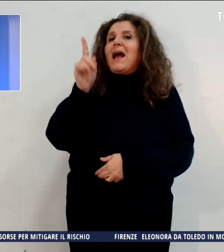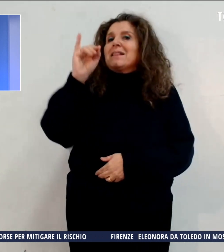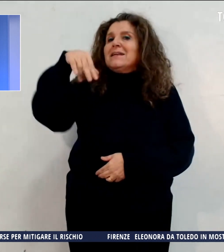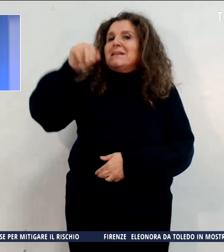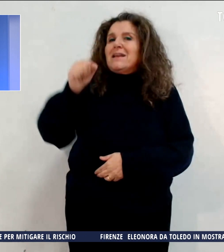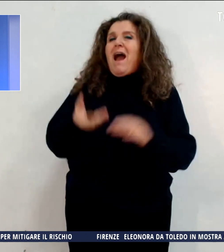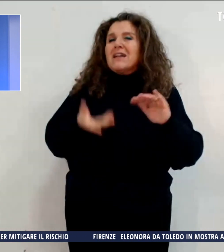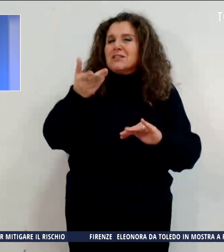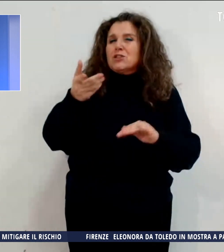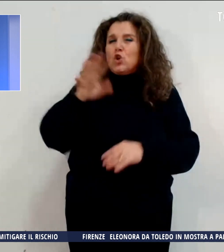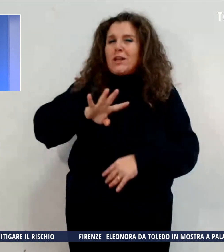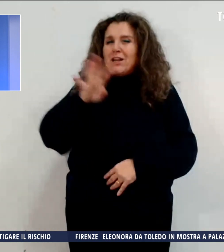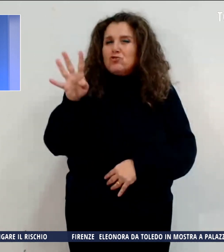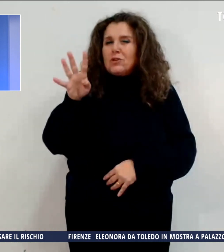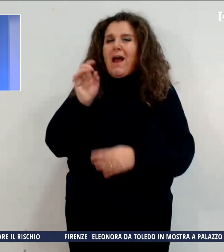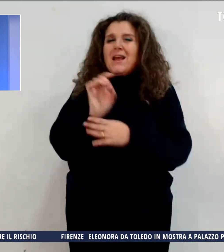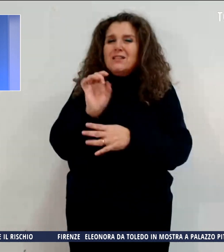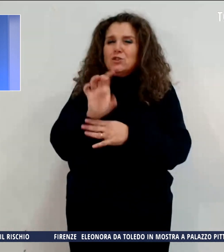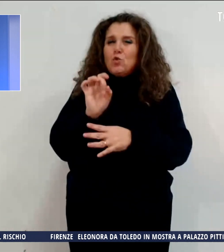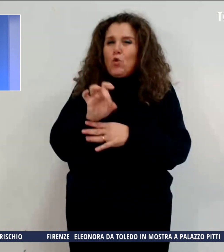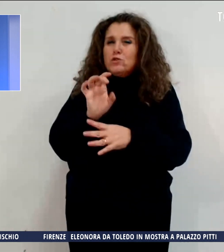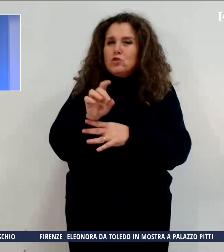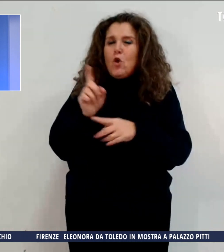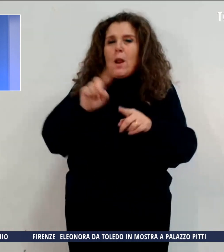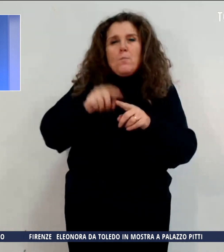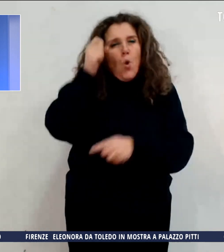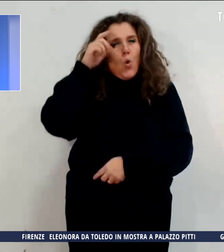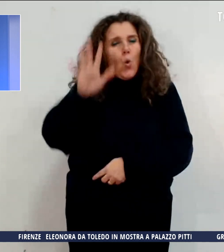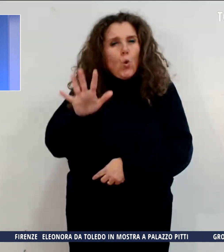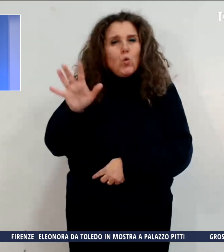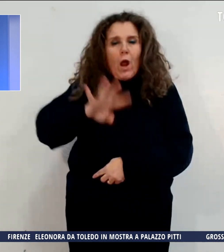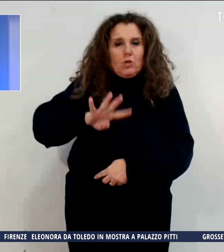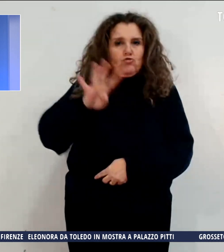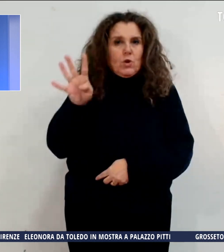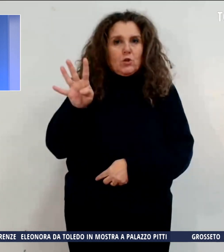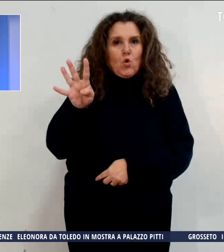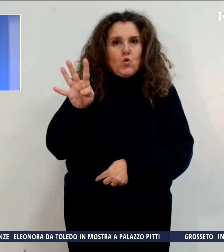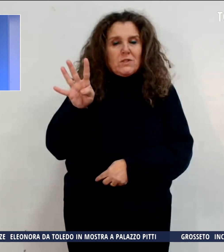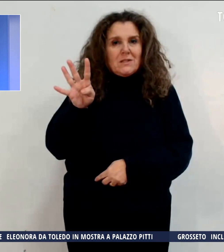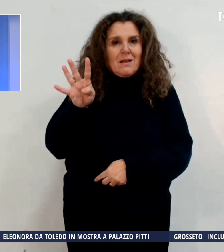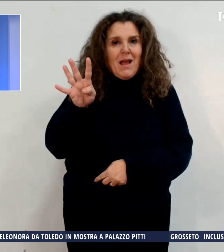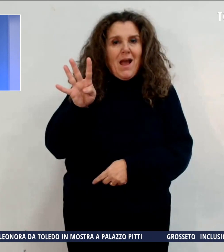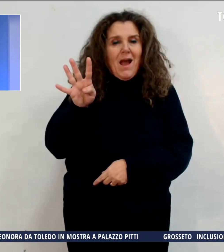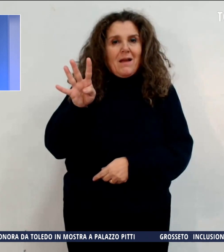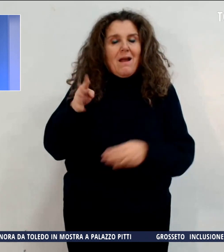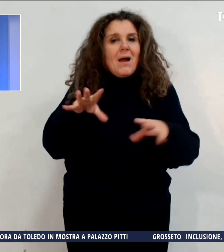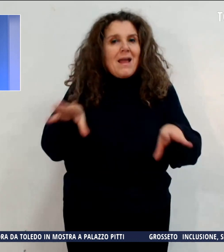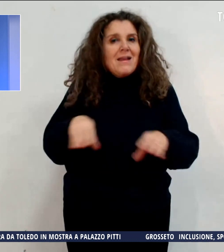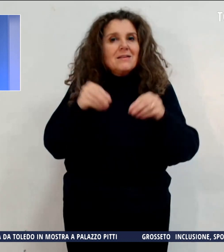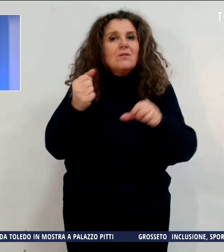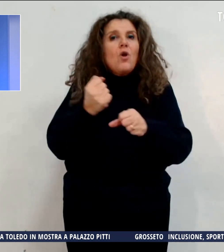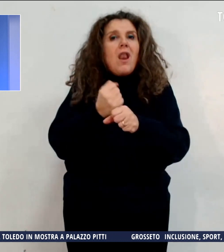regionale all'Istruzione e alla Cultura della Regione Toscana, appunto, aprendo i lavori per la